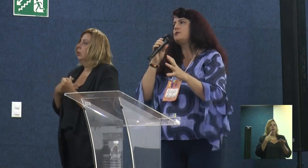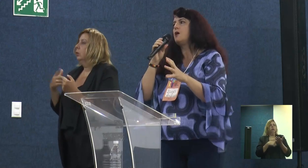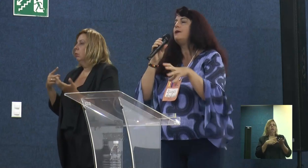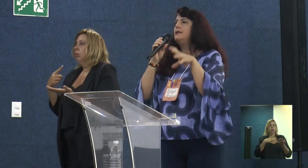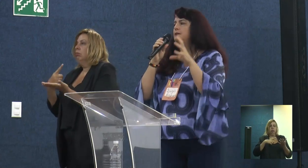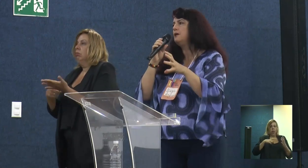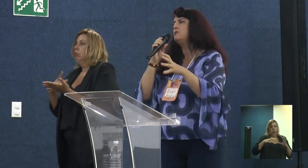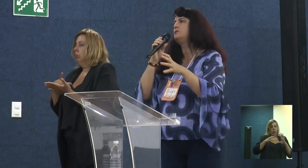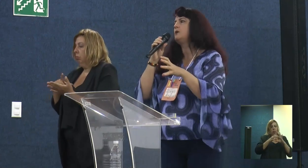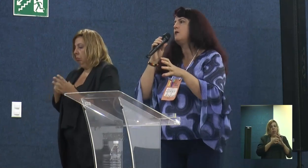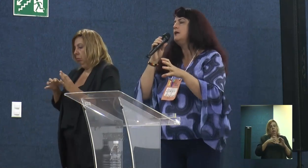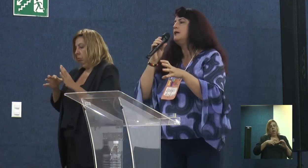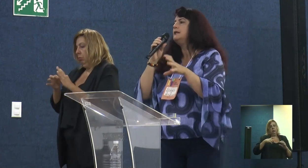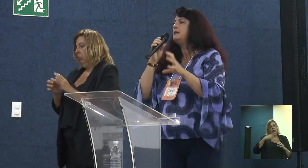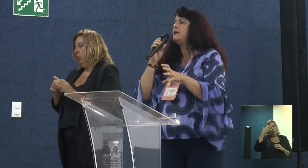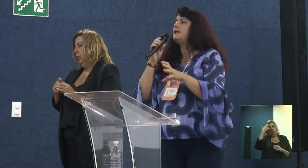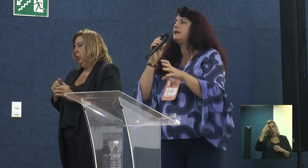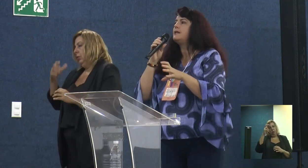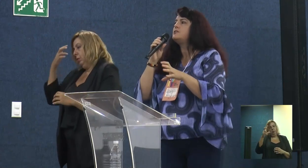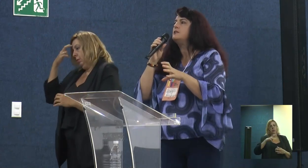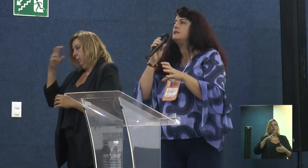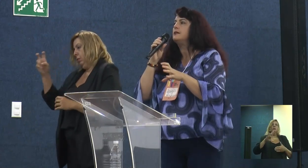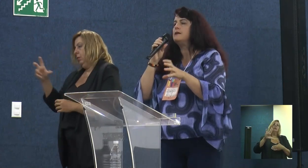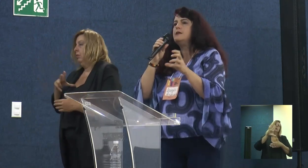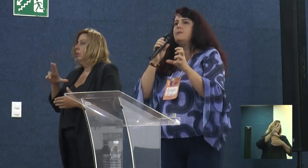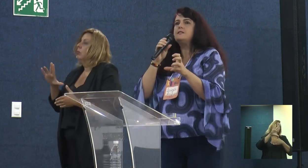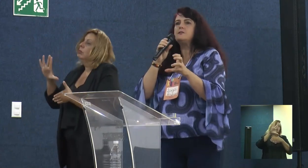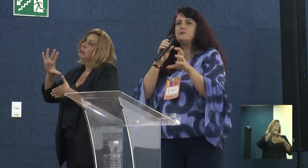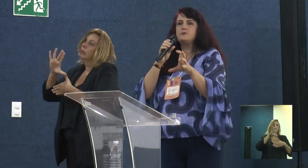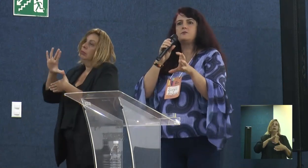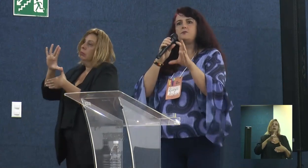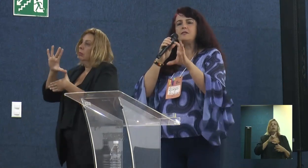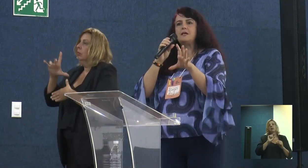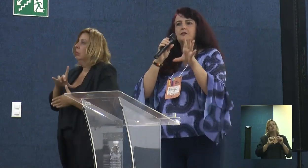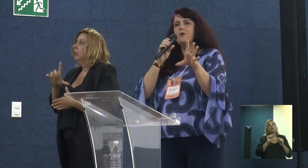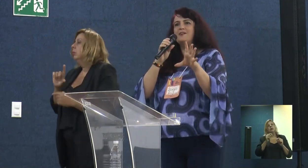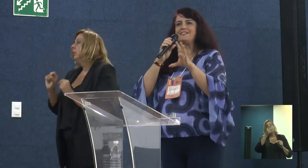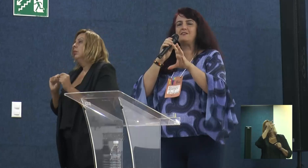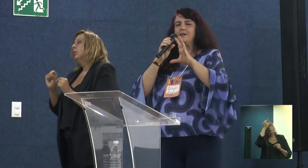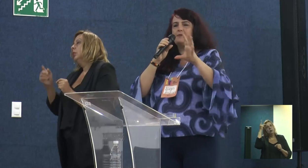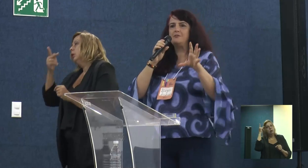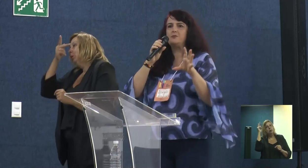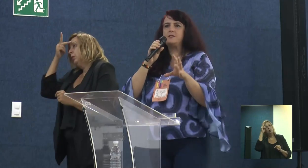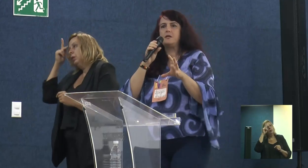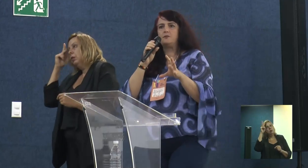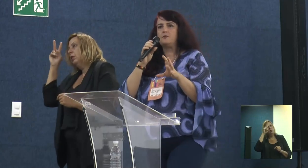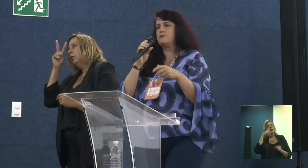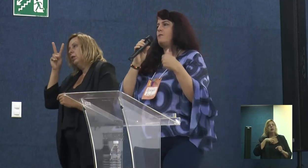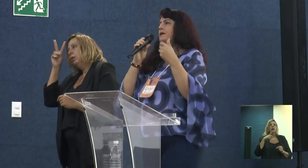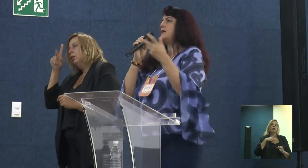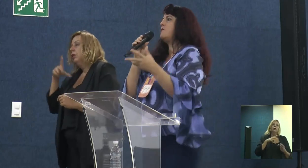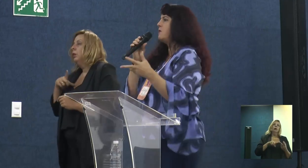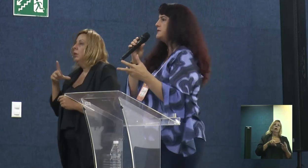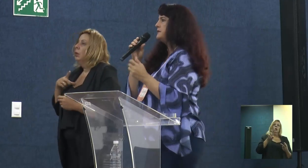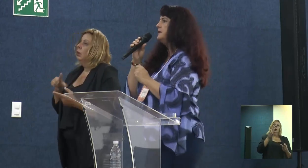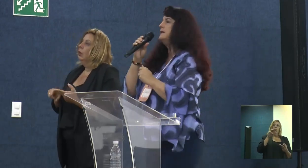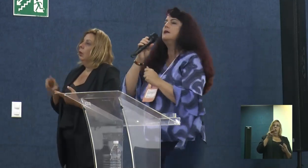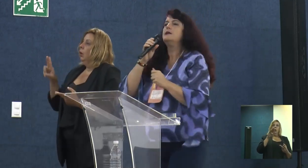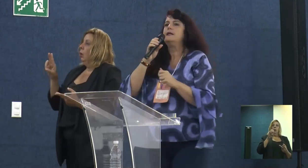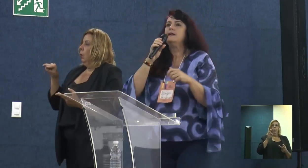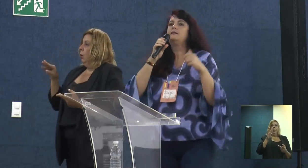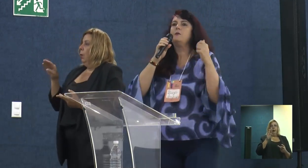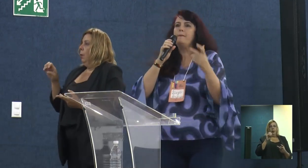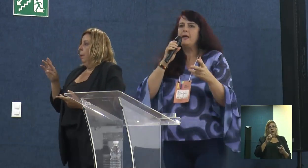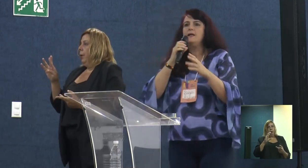ecossocial e intercultural da América Latina. Pensando nos pensadores, lembrando os pensadores, Alberto Acosta,